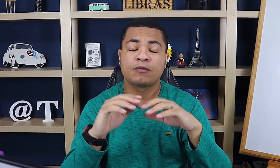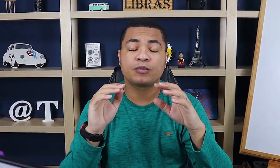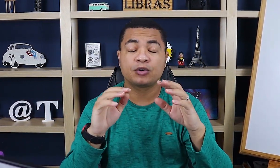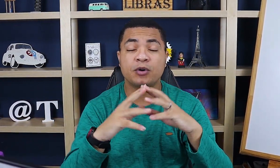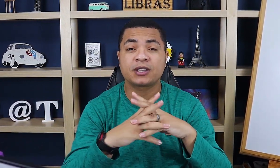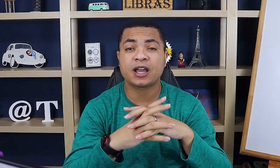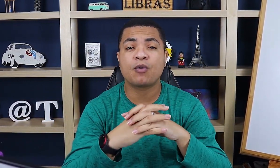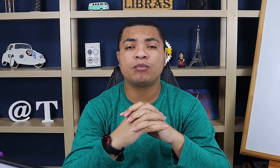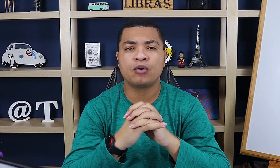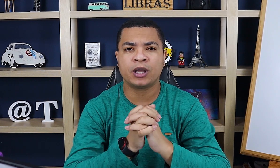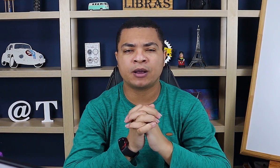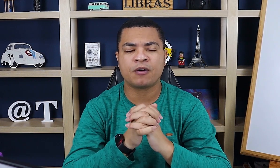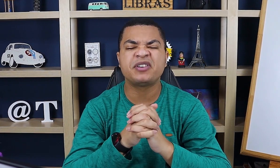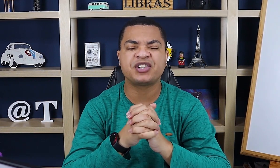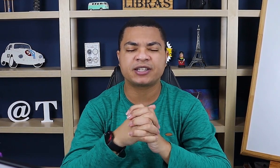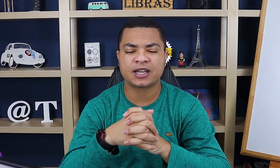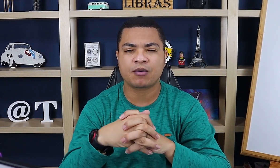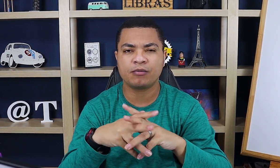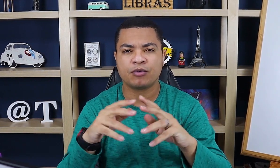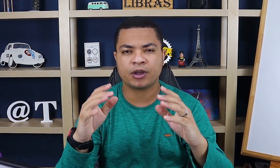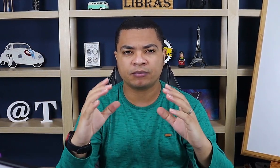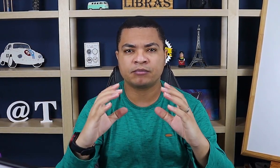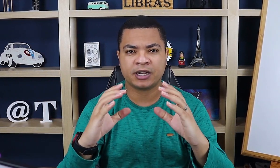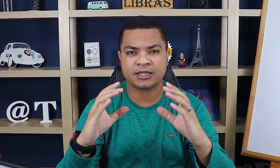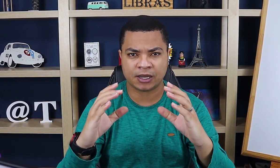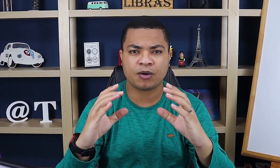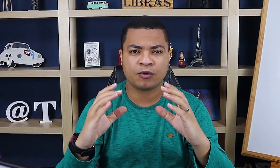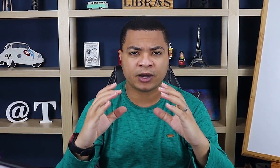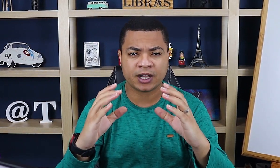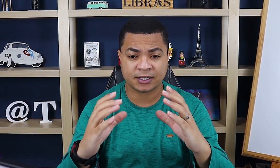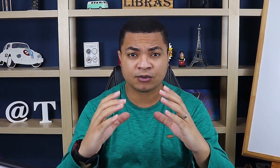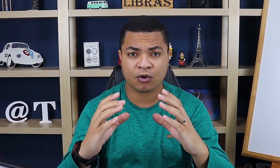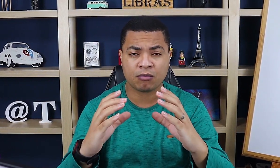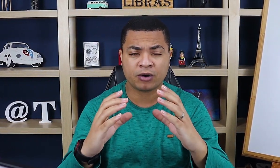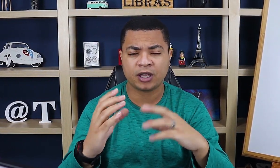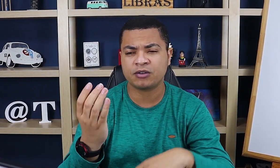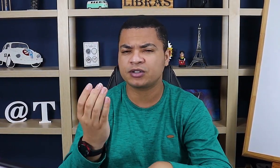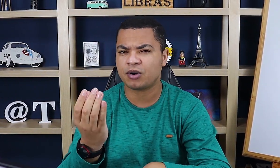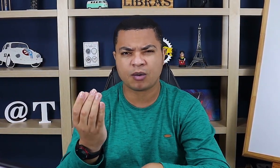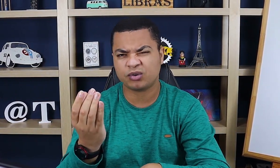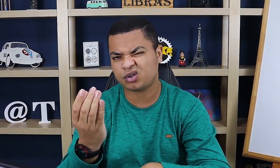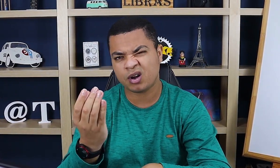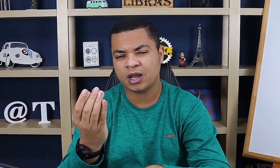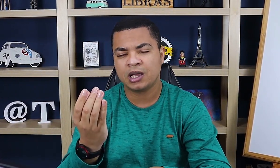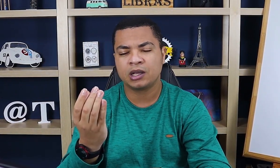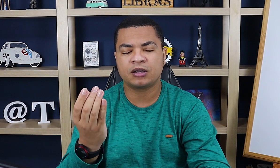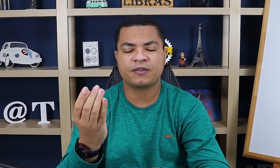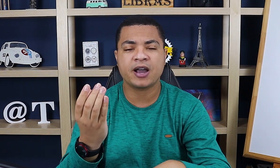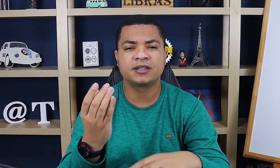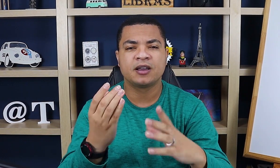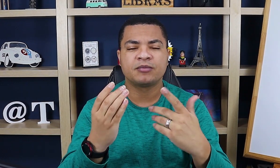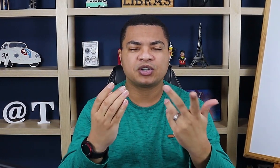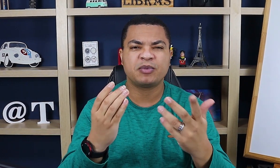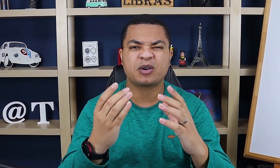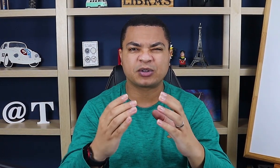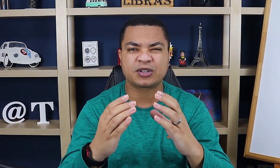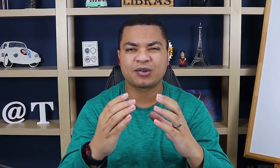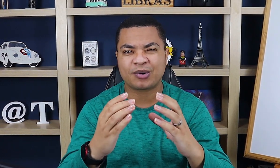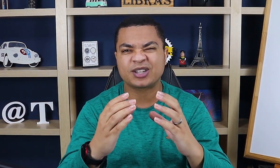Vamos supor que você tá com o hambúrguer na mão. Finge aí que você tá com o hambúrguer. Beleza, tá com o hambúrguer, né? Você segurou o hambúrguer aqui ou segurou com mão só. Tanto faz. Mas, geralmente, a pessoa segurou com as